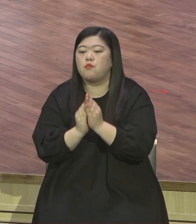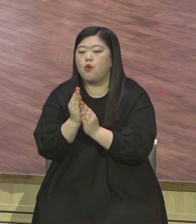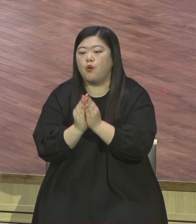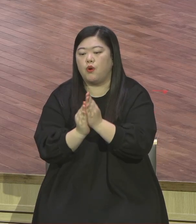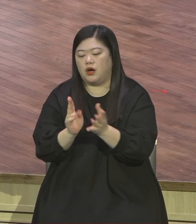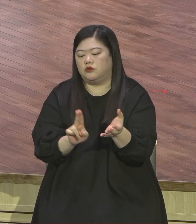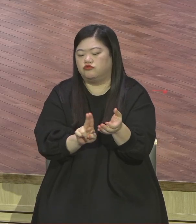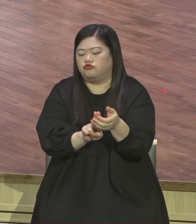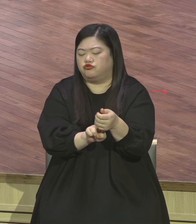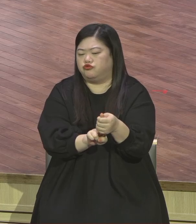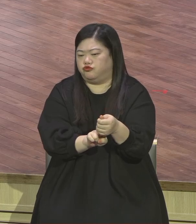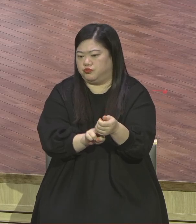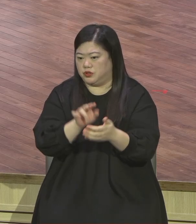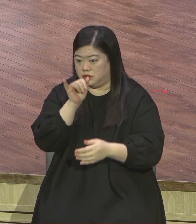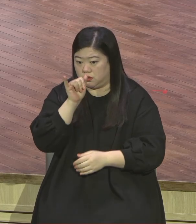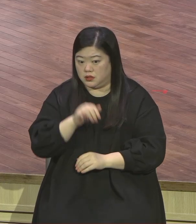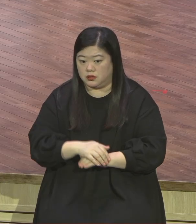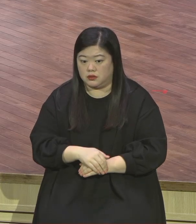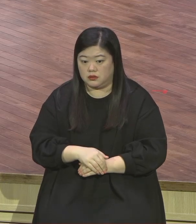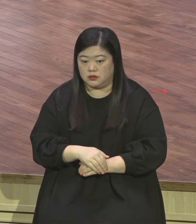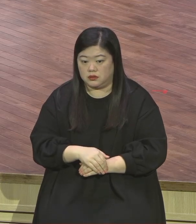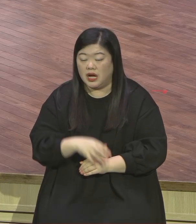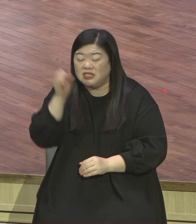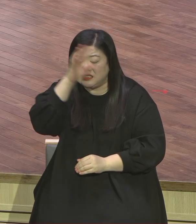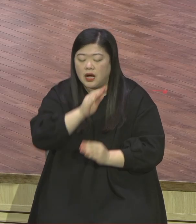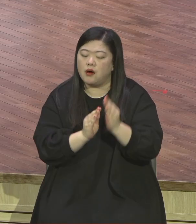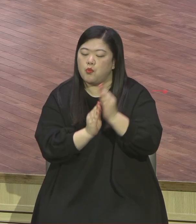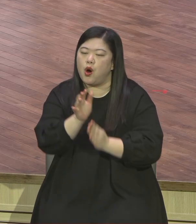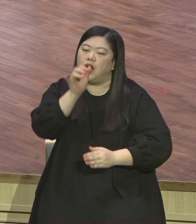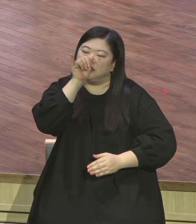어떻게 해요 감추어져 있다고 그랬어요 감추어져 있어요